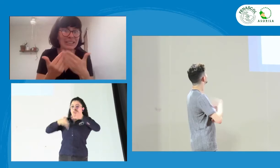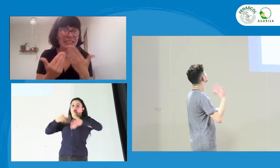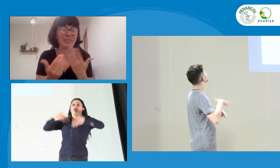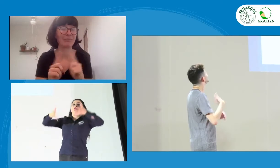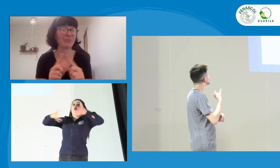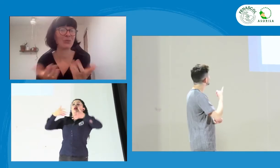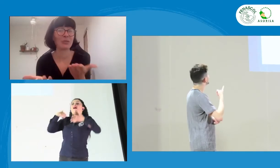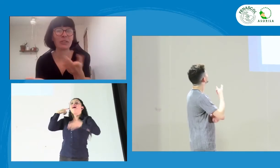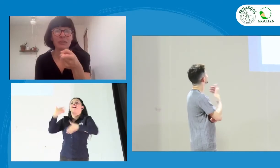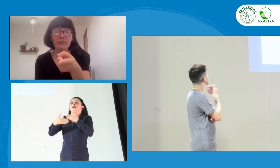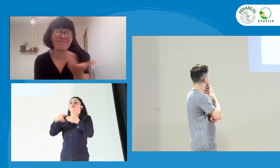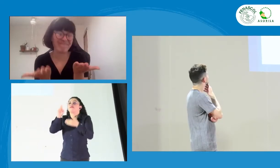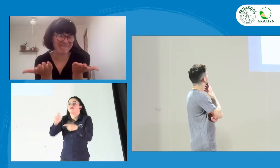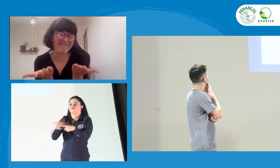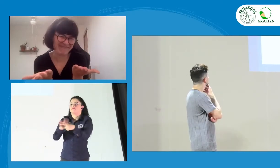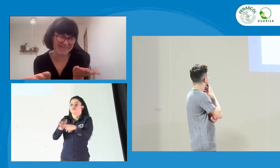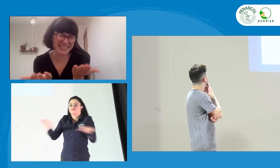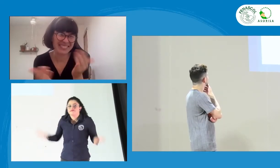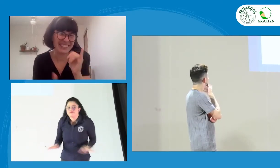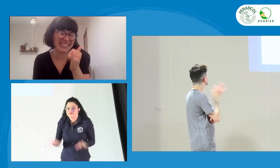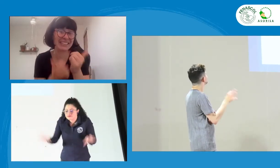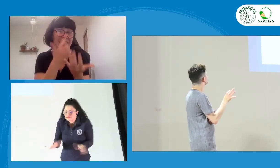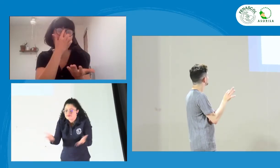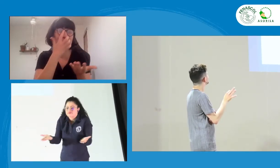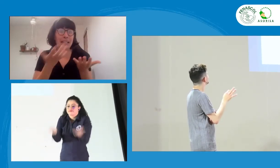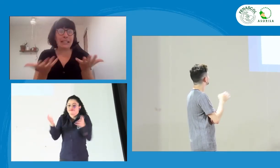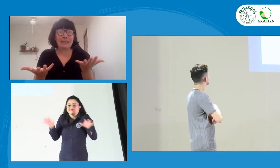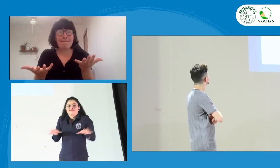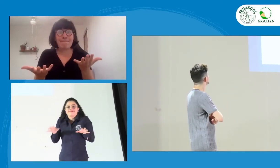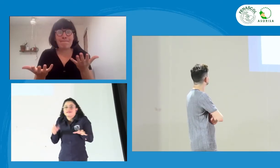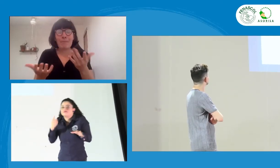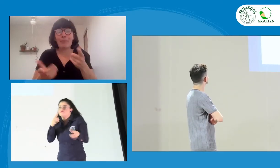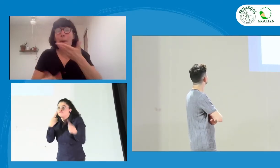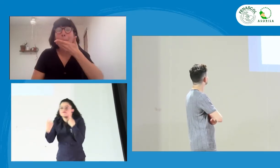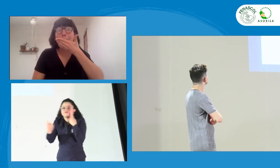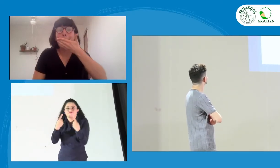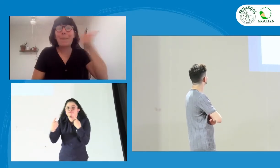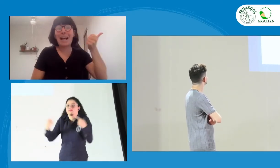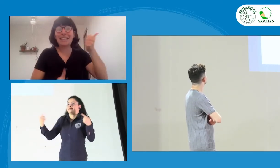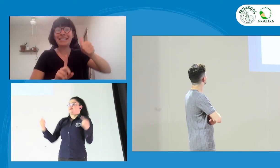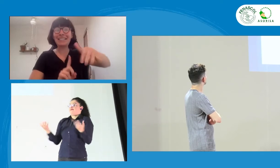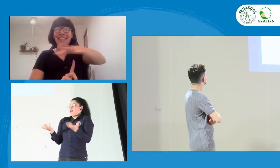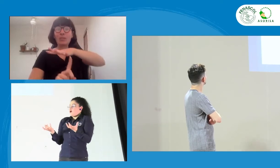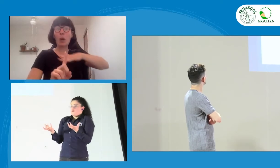Es muy importante que nosotros hablemos y que se encuentren esos espacios de charla.